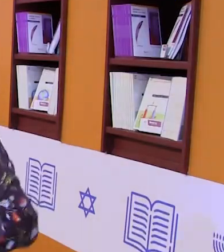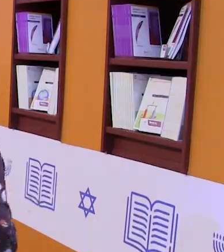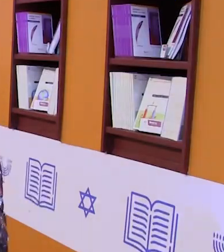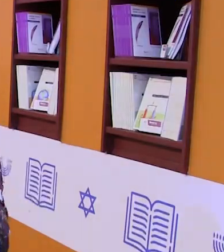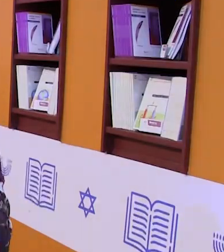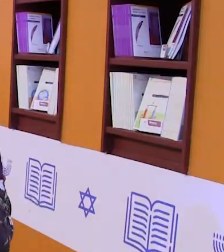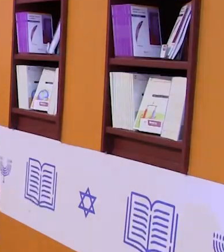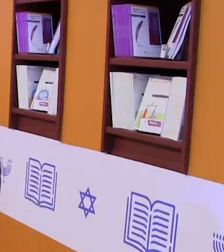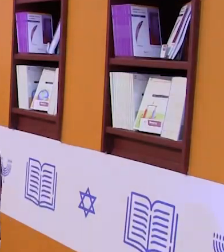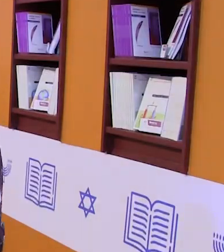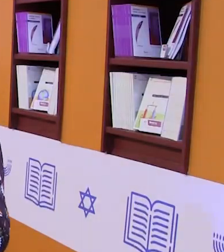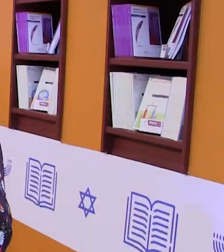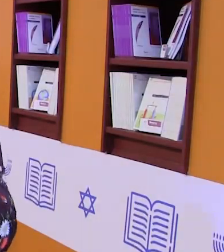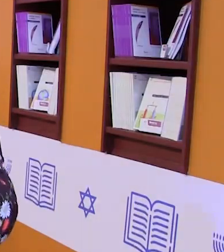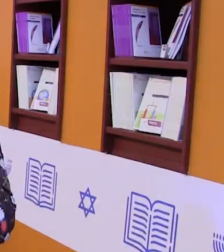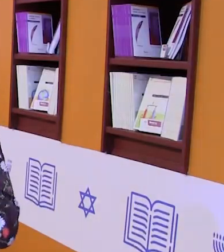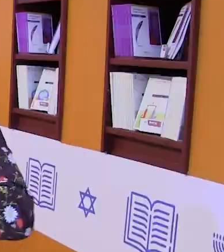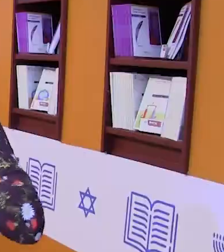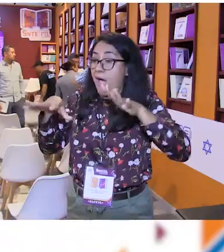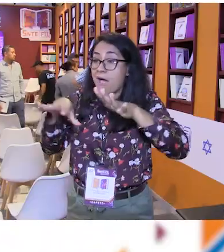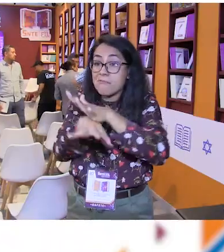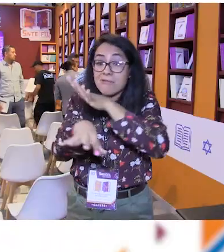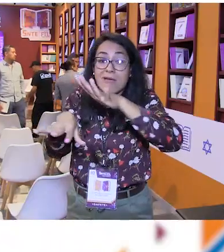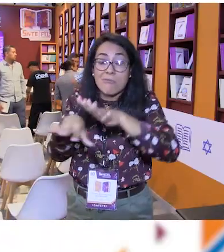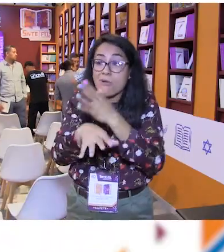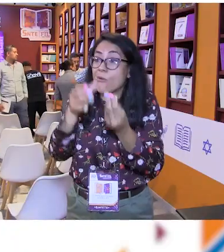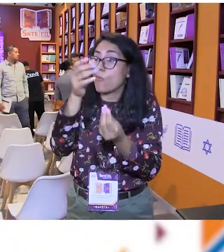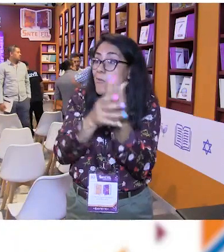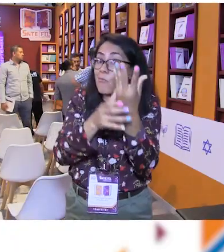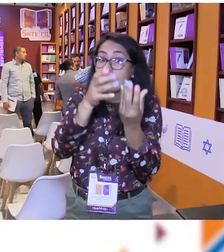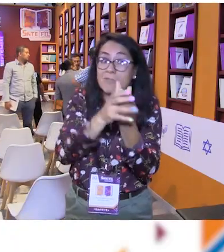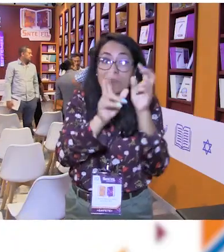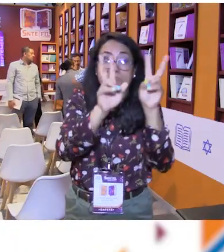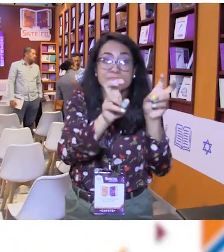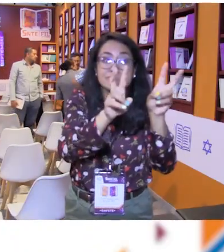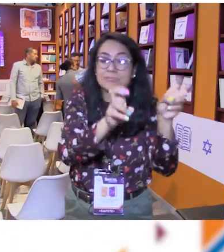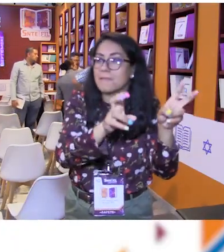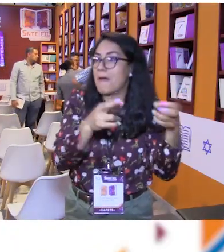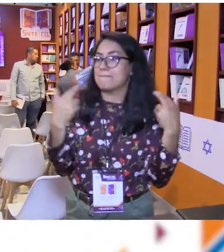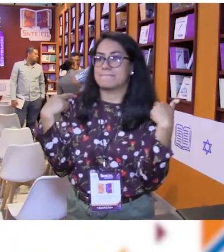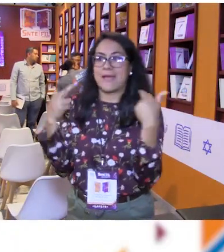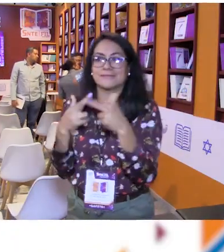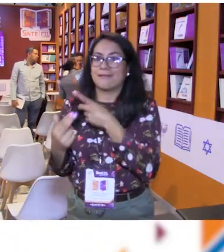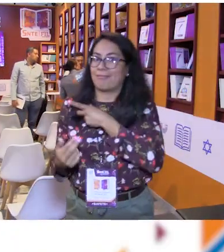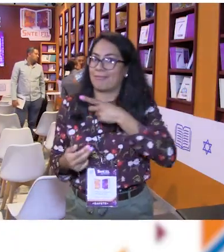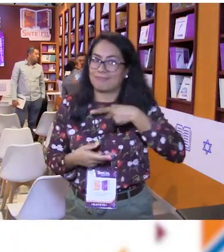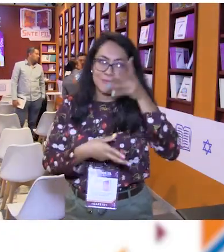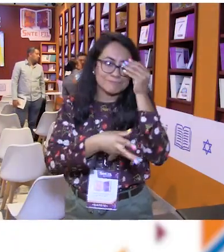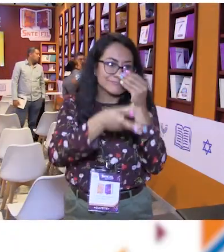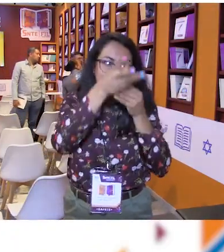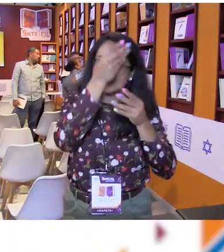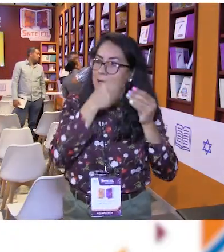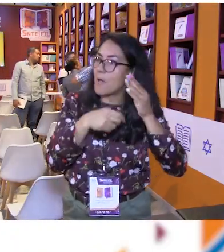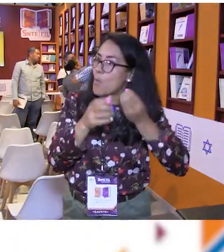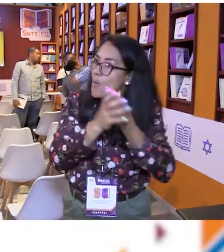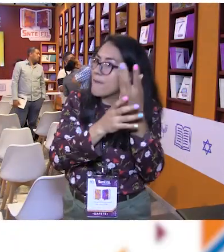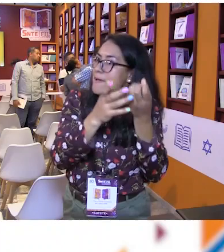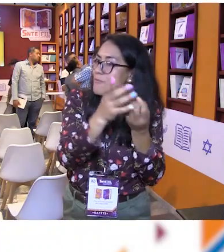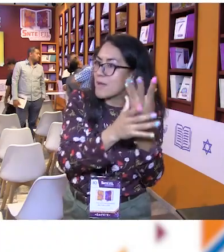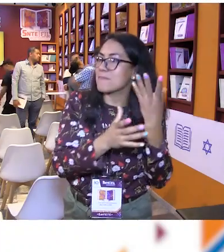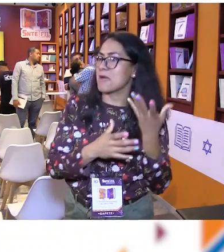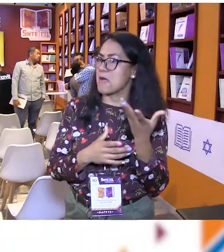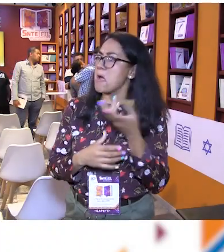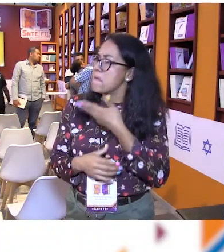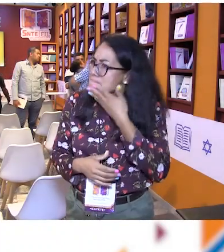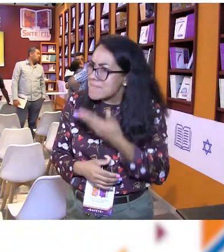hayan participado, que hayan mostrado interés es algo sumamente importante porque de esta forma se van a poder abrir temas distintos y